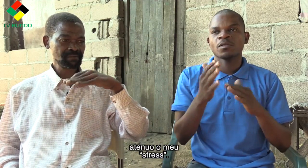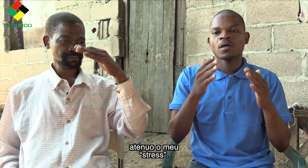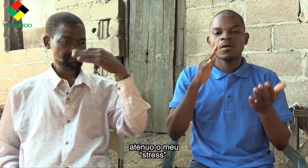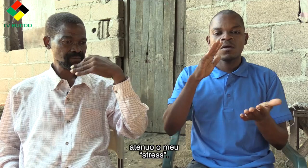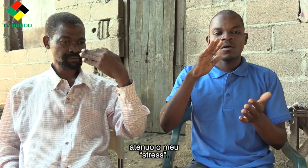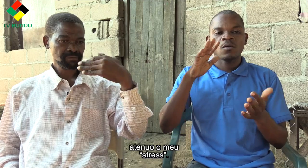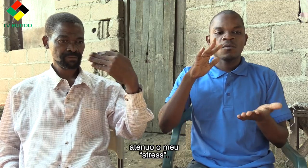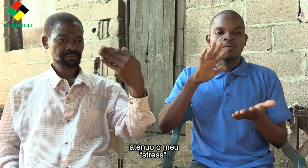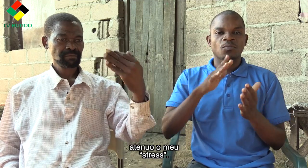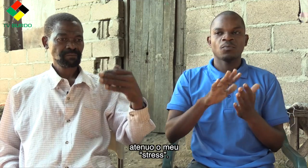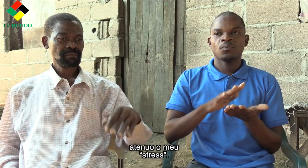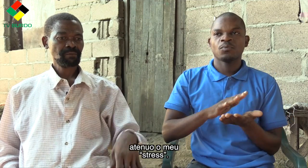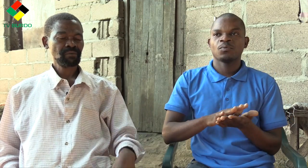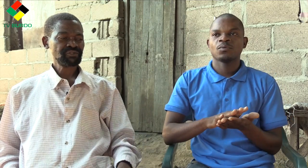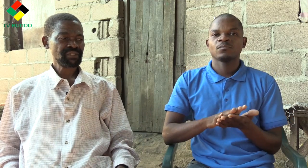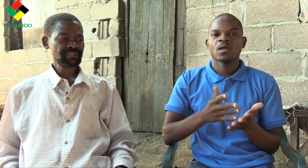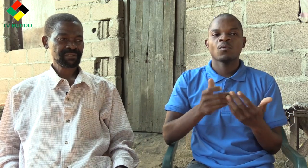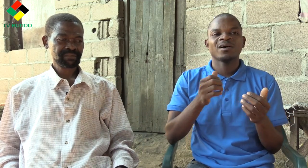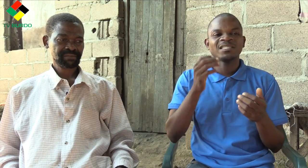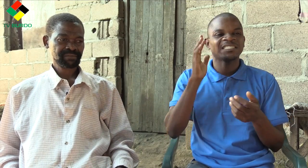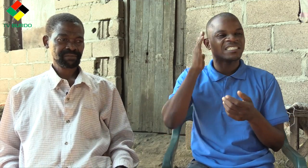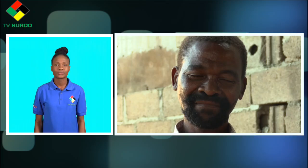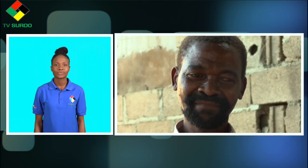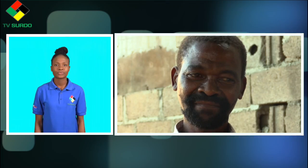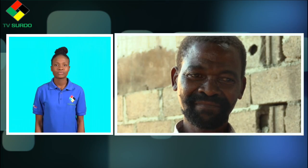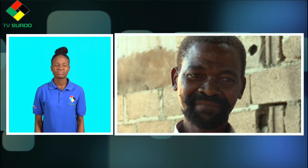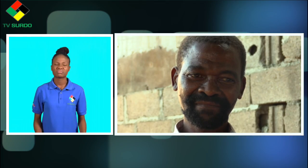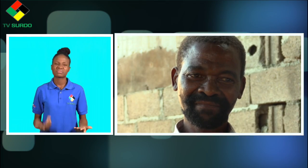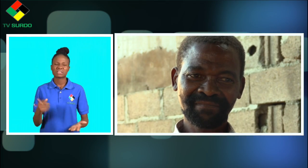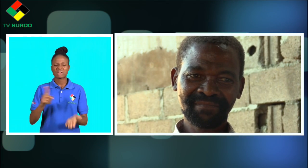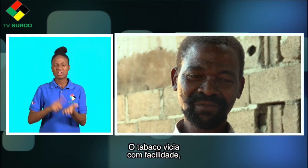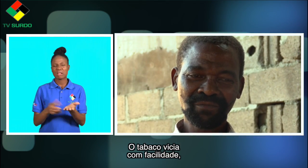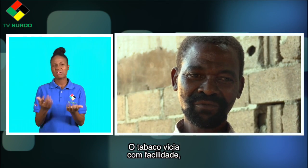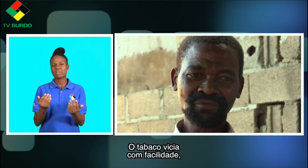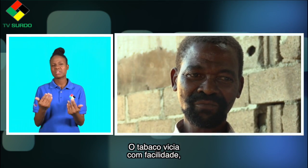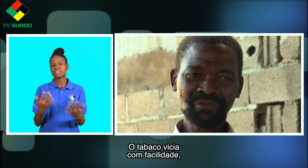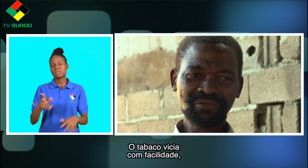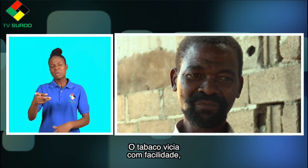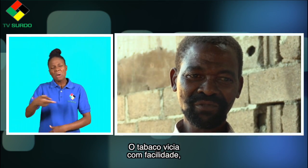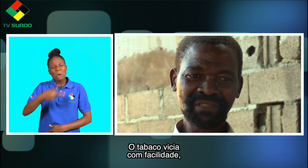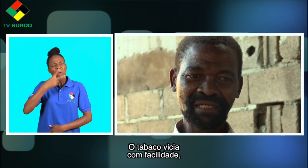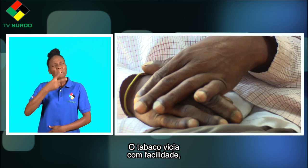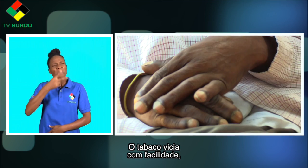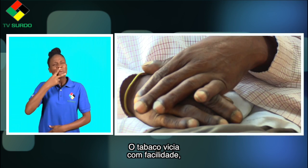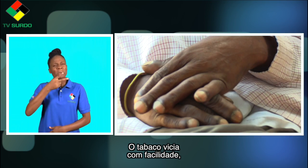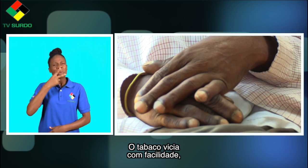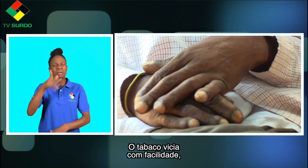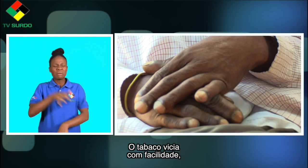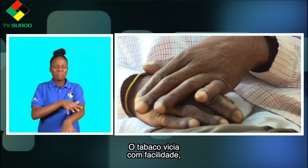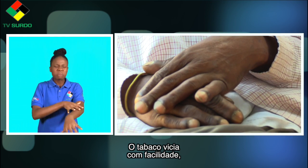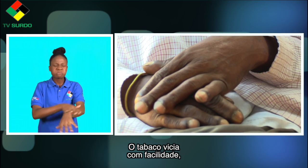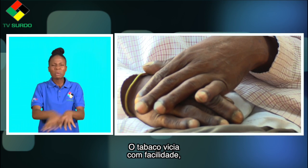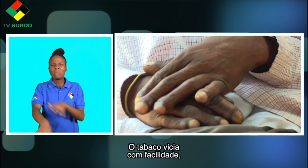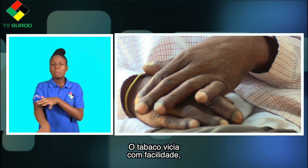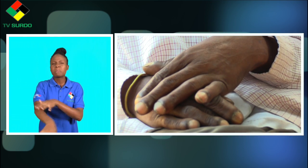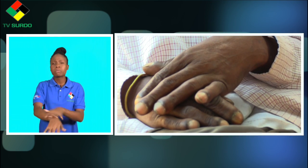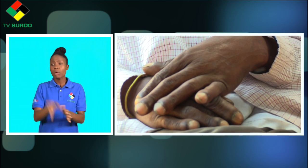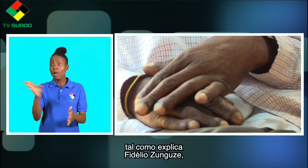o meu estresse. O tabaco vicia com facilidade, tal